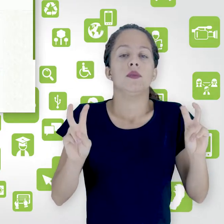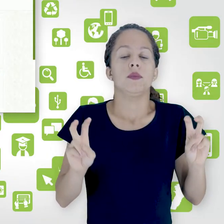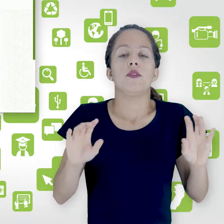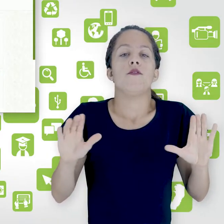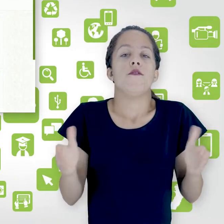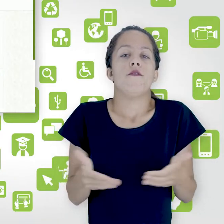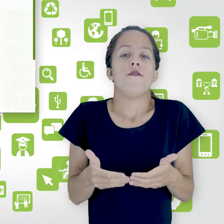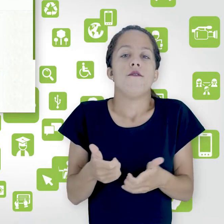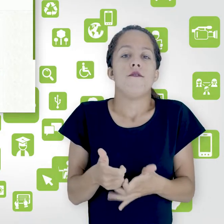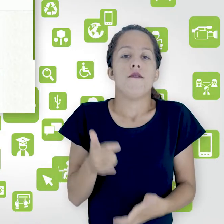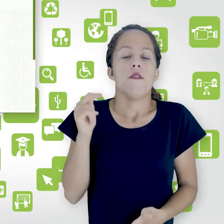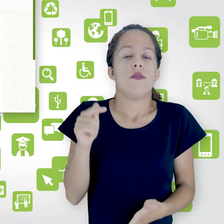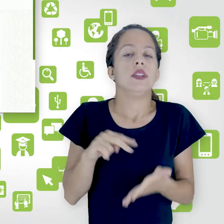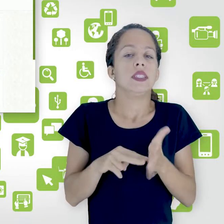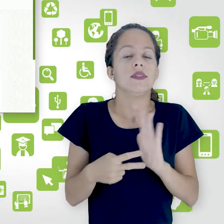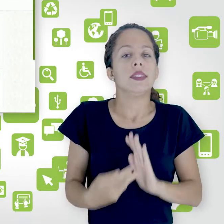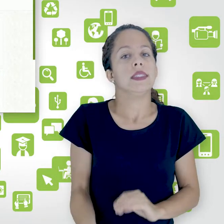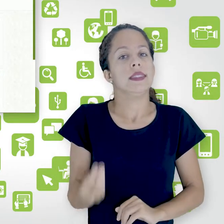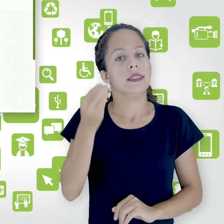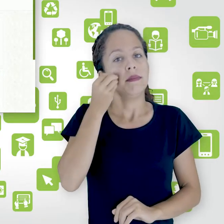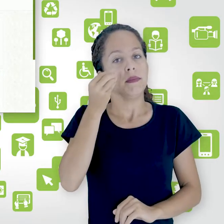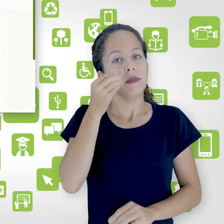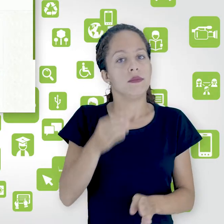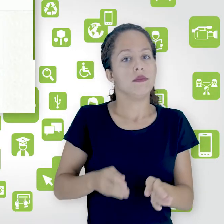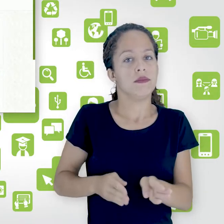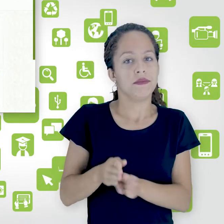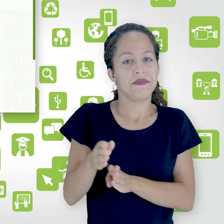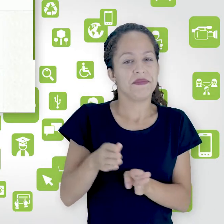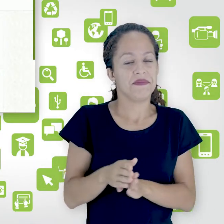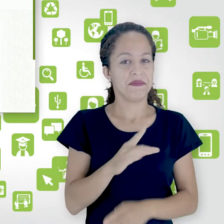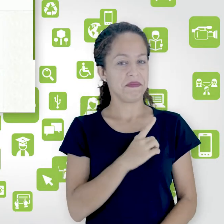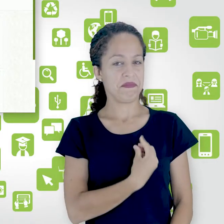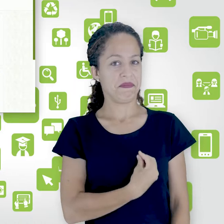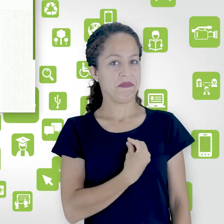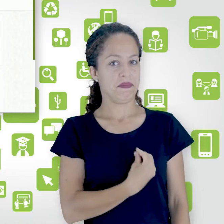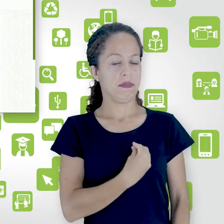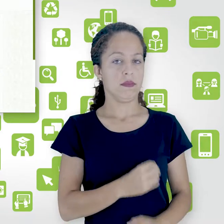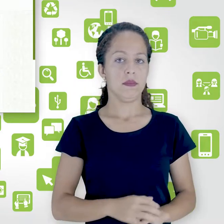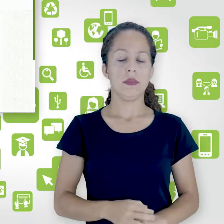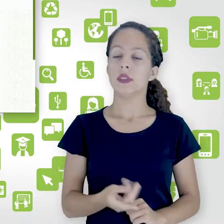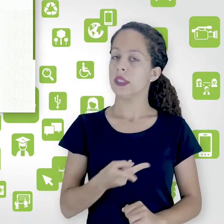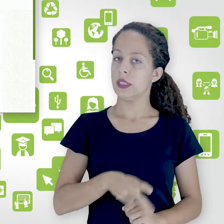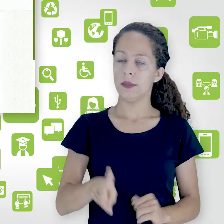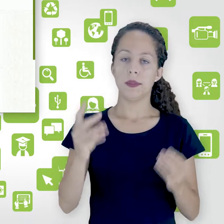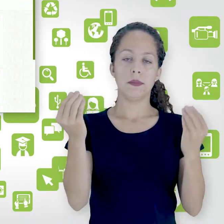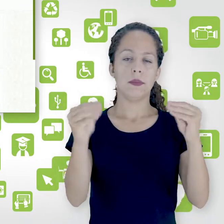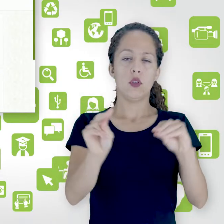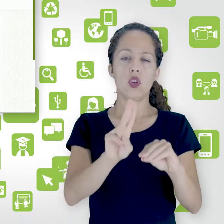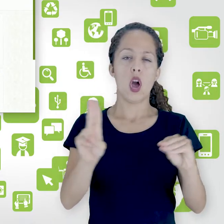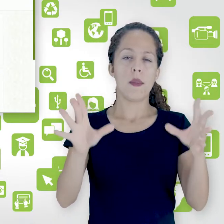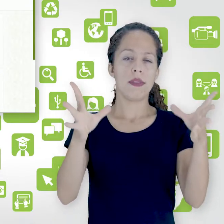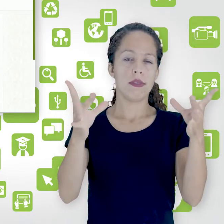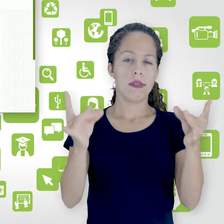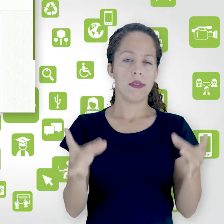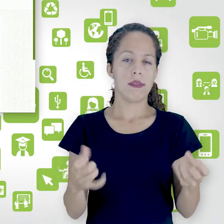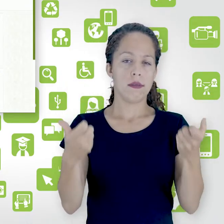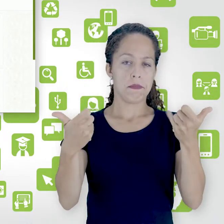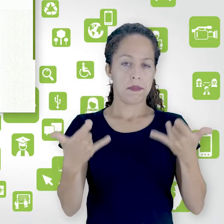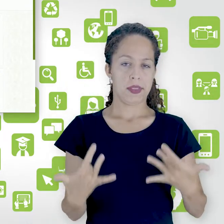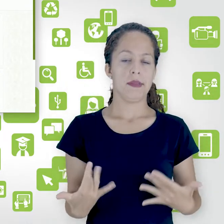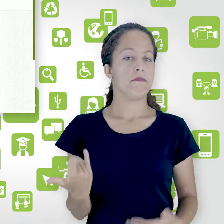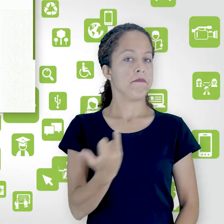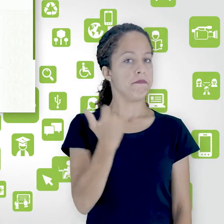fórum de teste do tutorial lembre sempre de dar um nome bem descritivo para o seu fórum